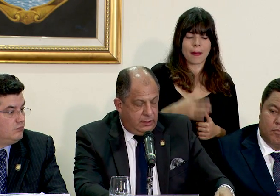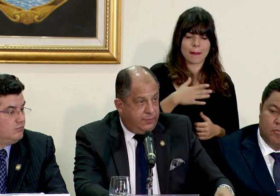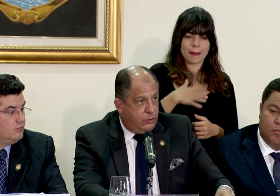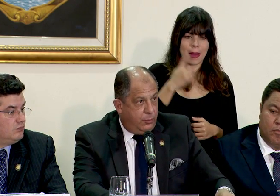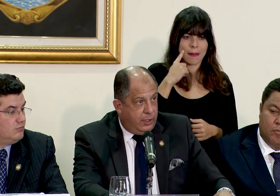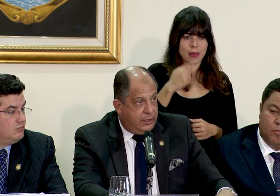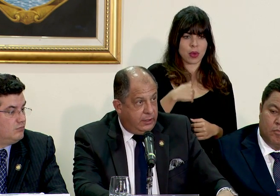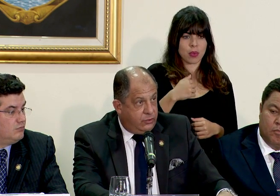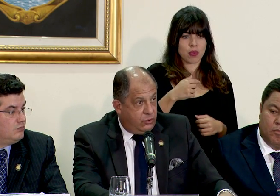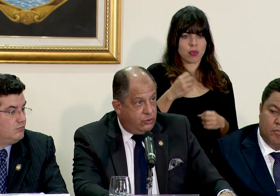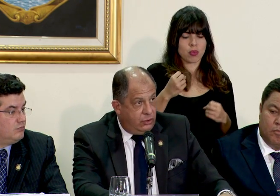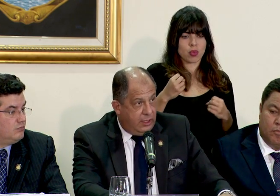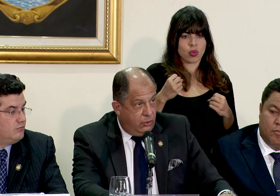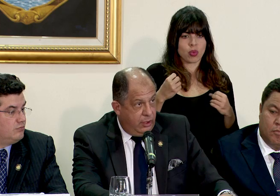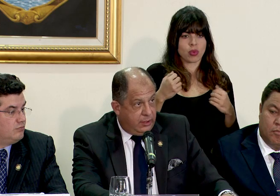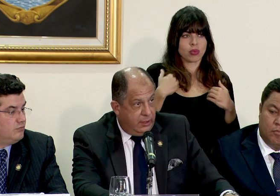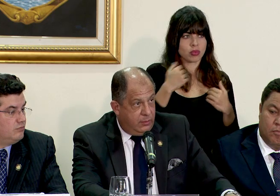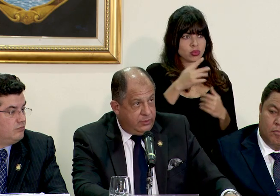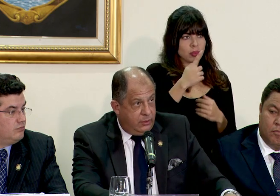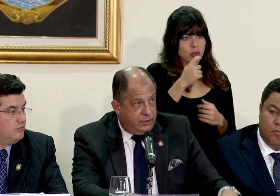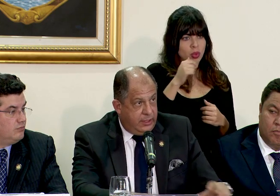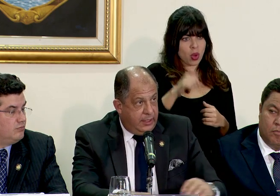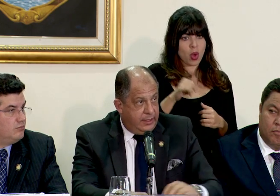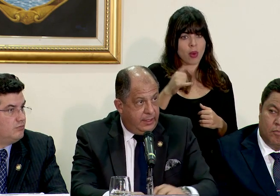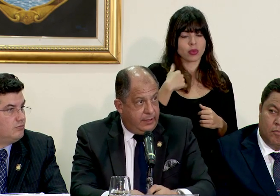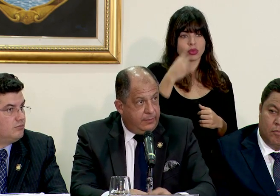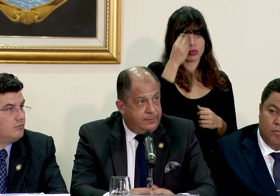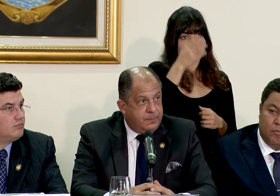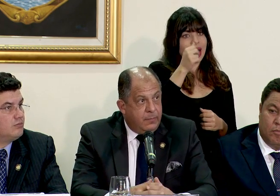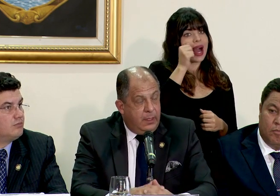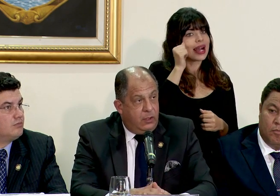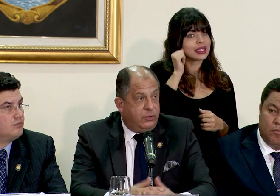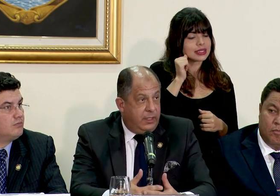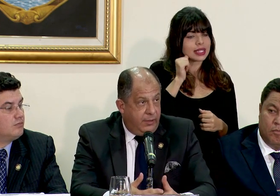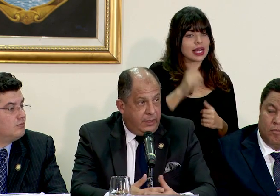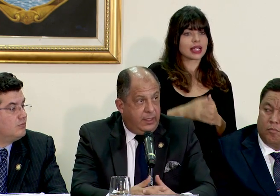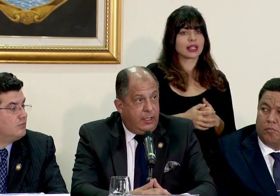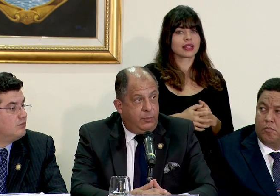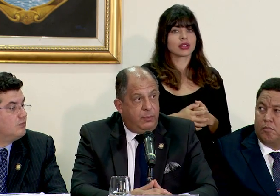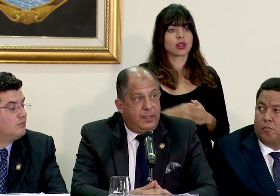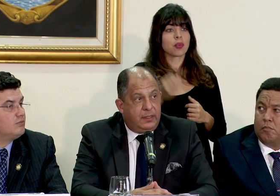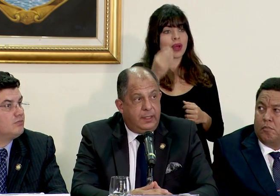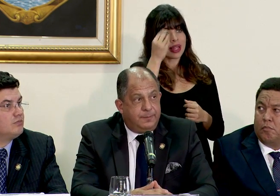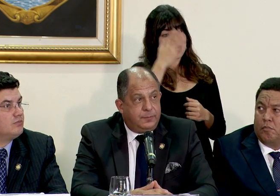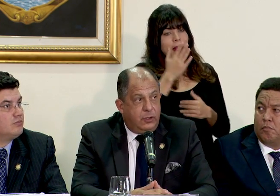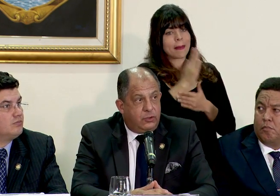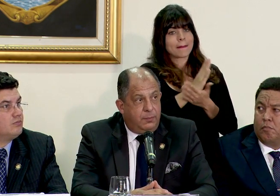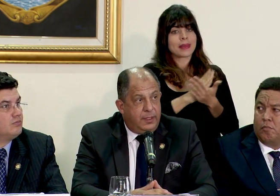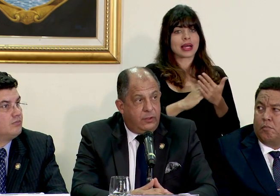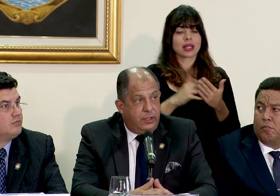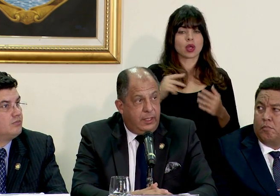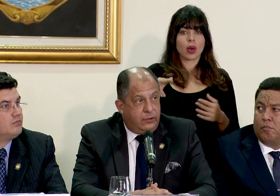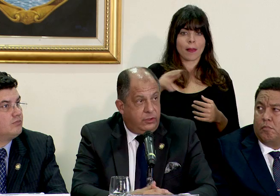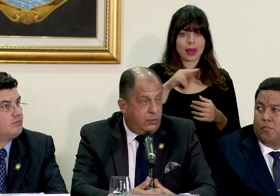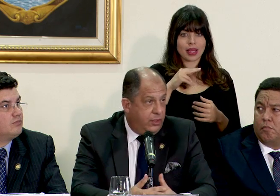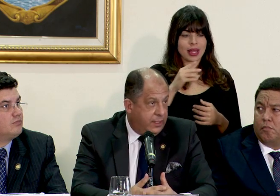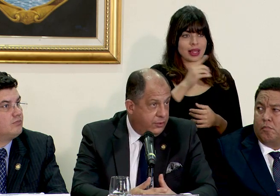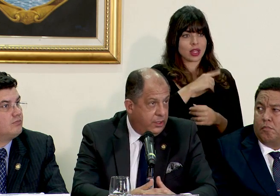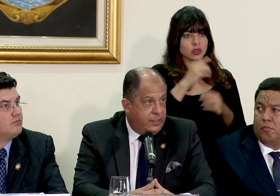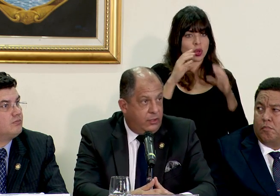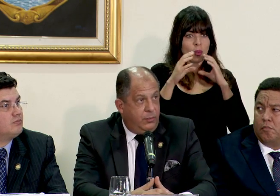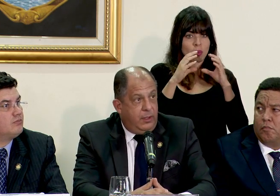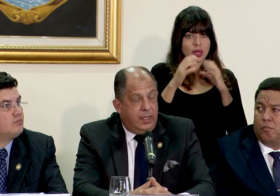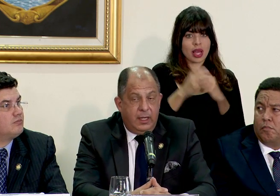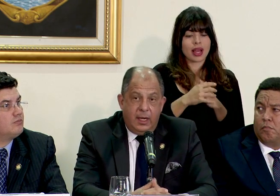muy satisfactorio poder atender su consulta hoy tal y como se lo señalé ayer y como se le había indicado por parte de los compañeros de la dirección de